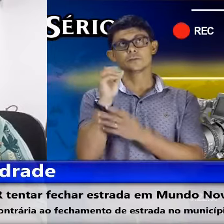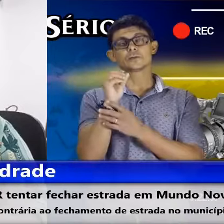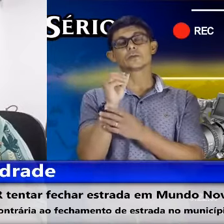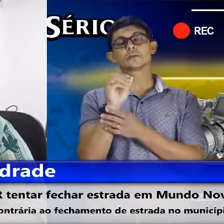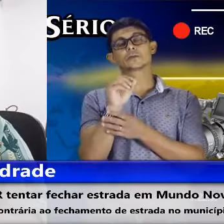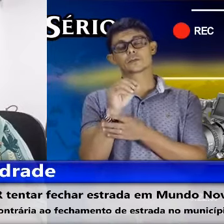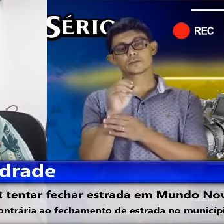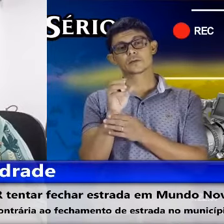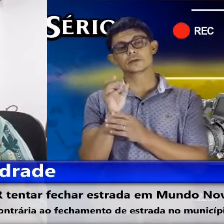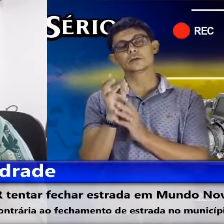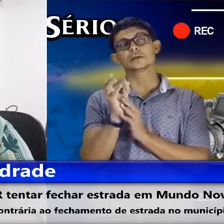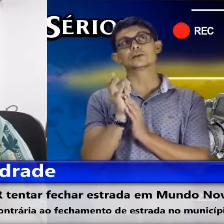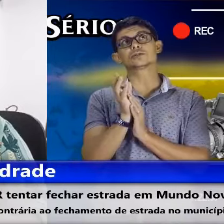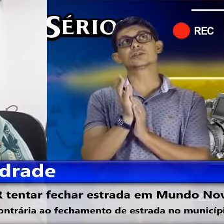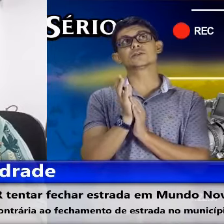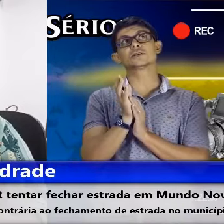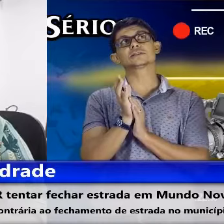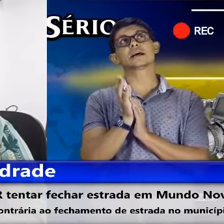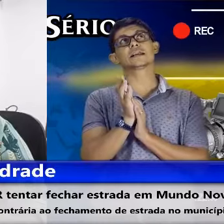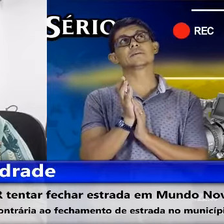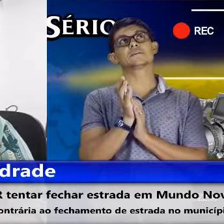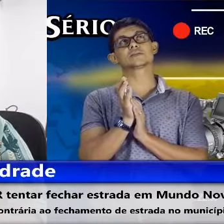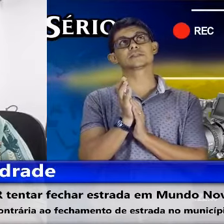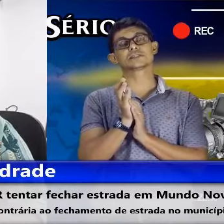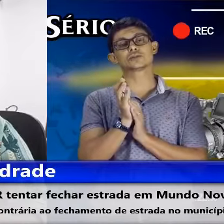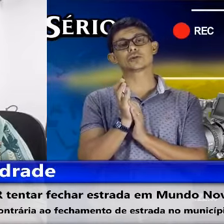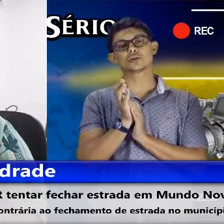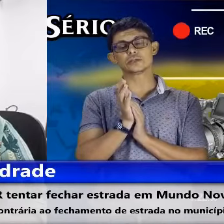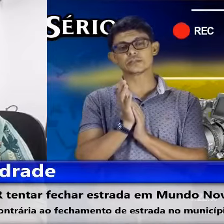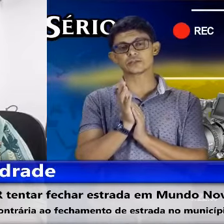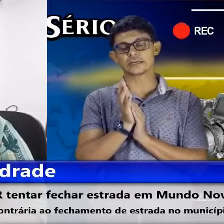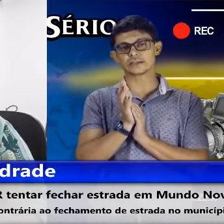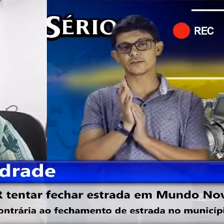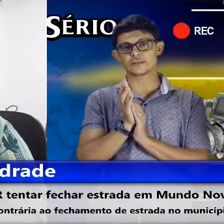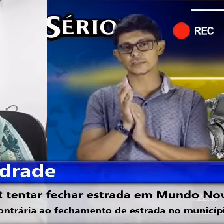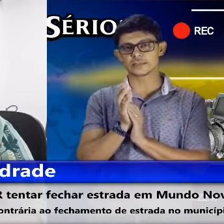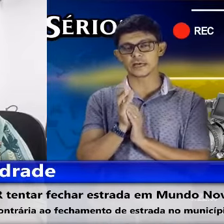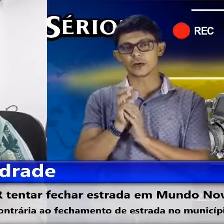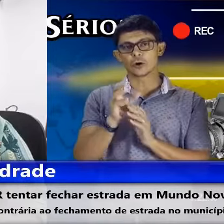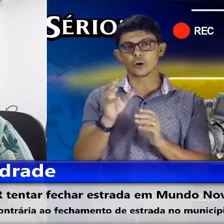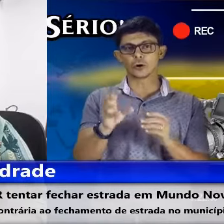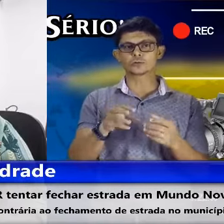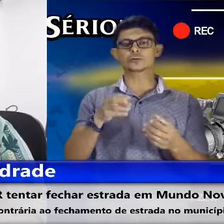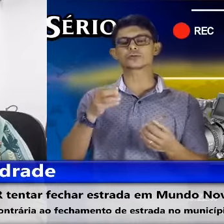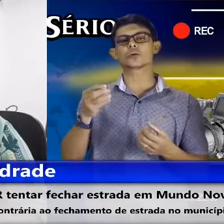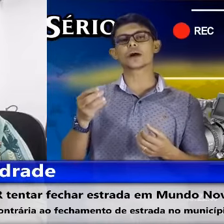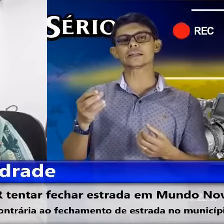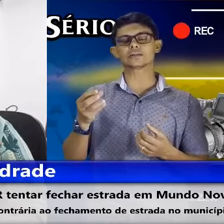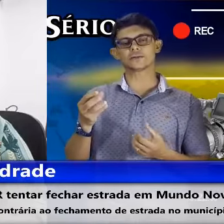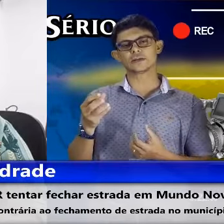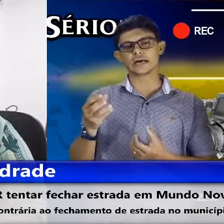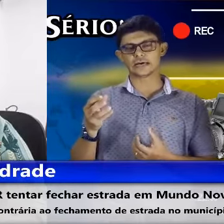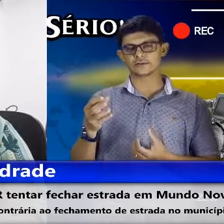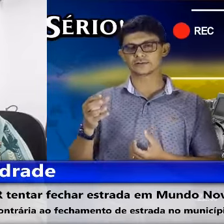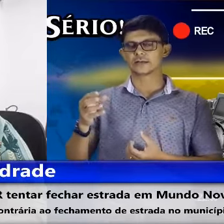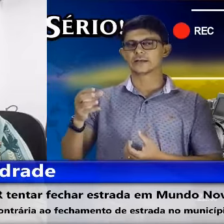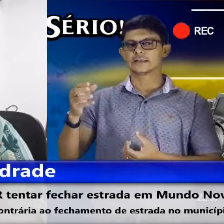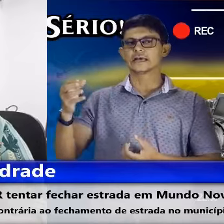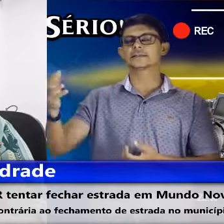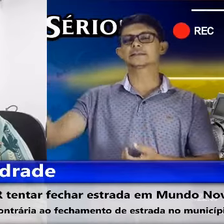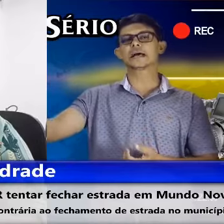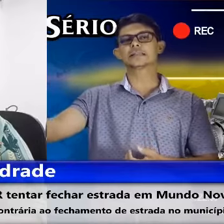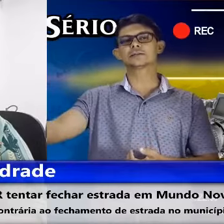não saírem, né? Inclusive, Rosária, você citou no início da entrevista outros quatro aviários